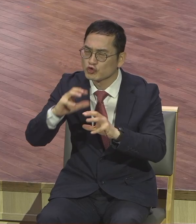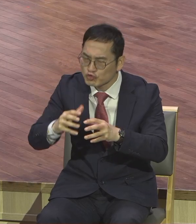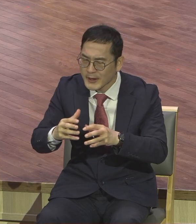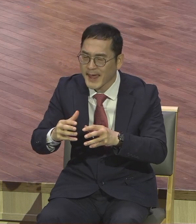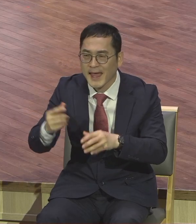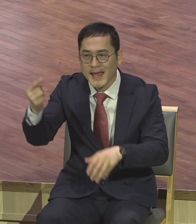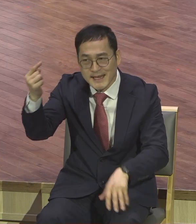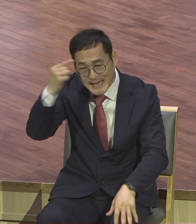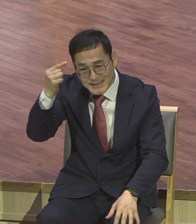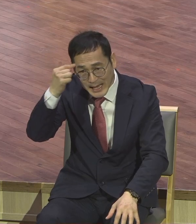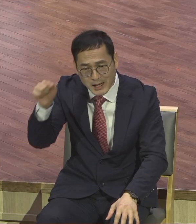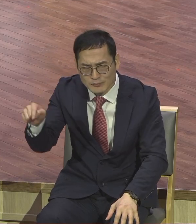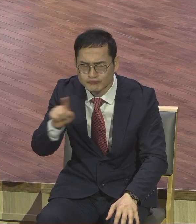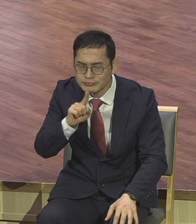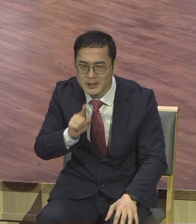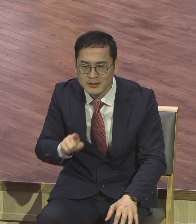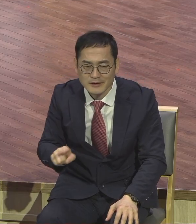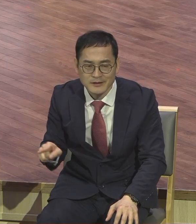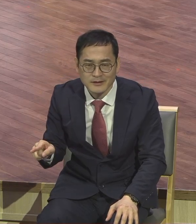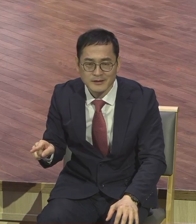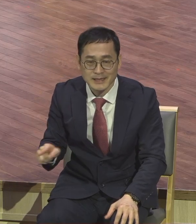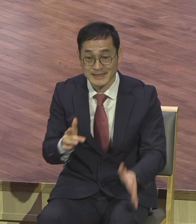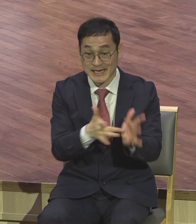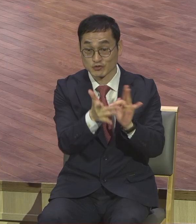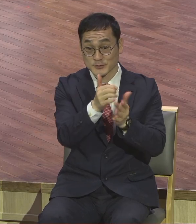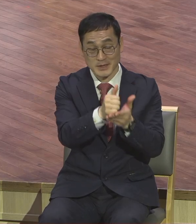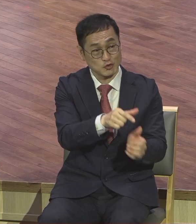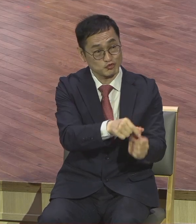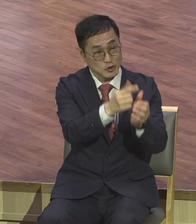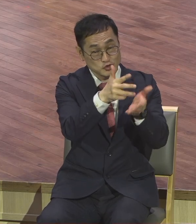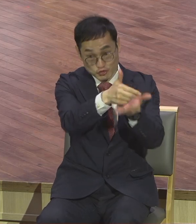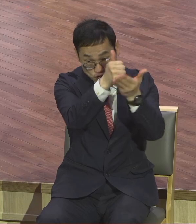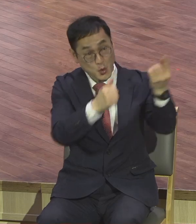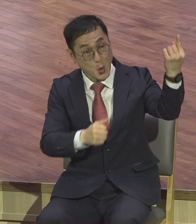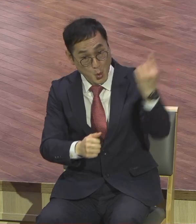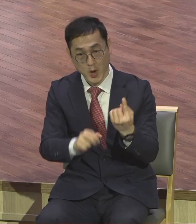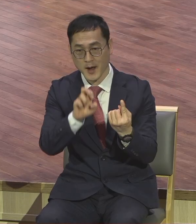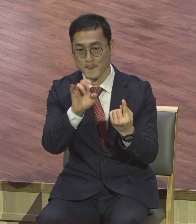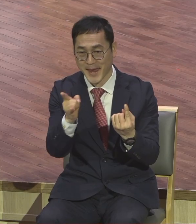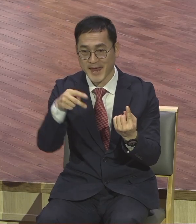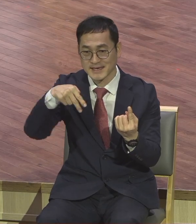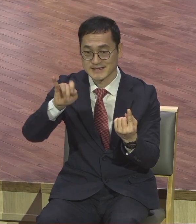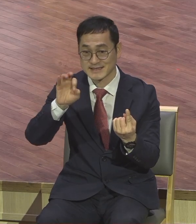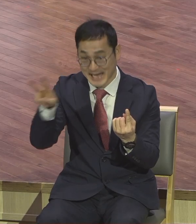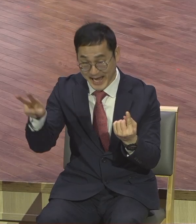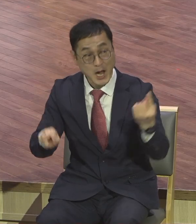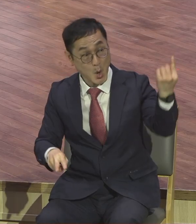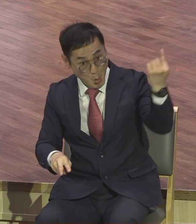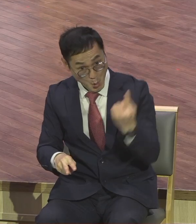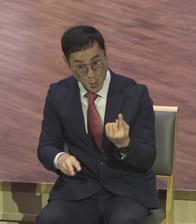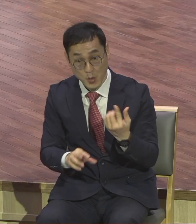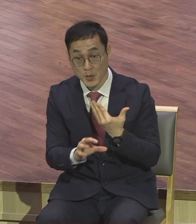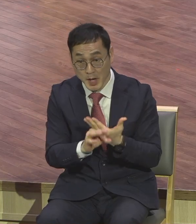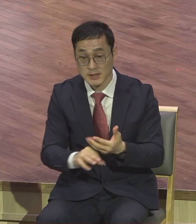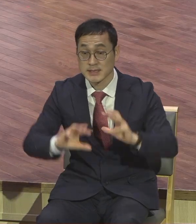예수님께서 메시아라고 하면 당연히 세상에 드러나서 세상을